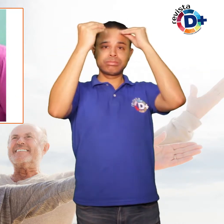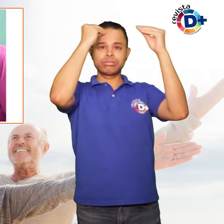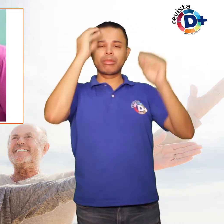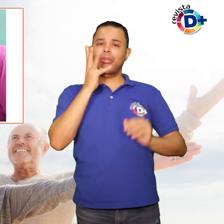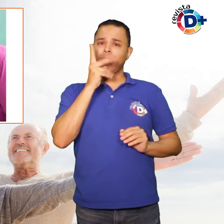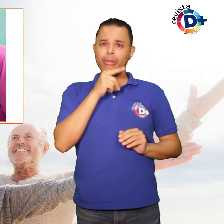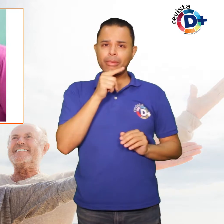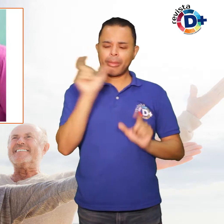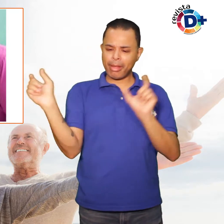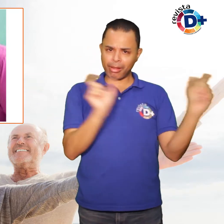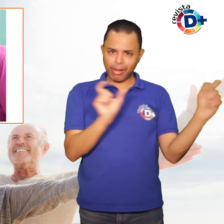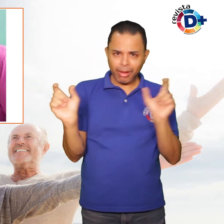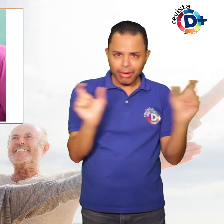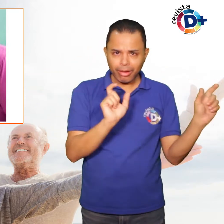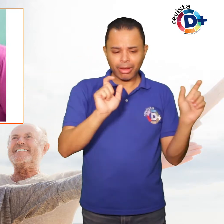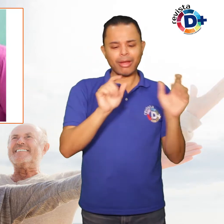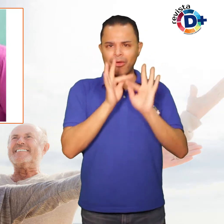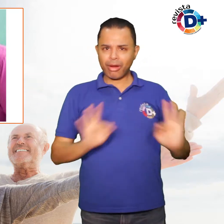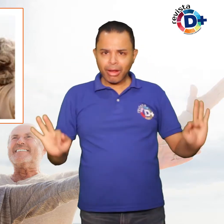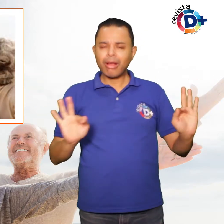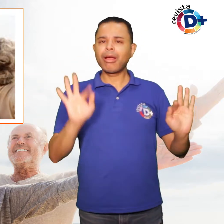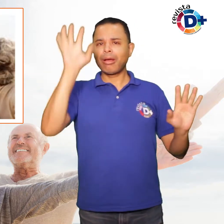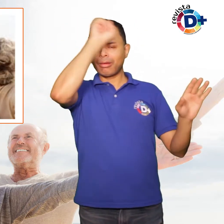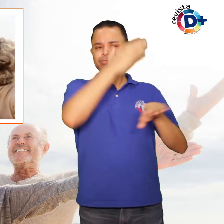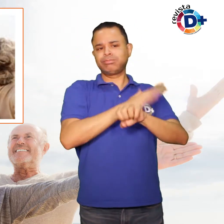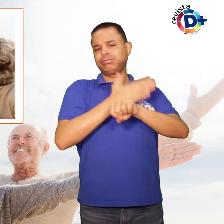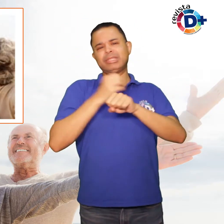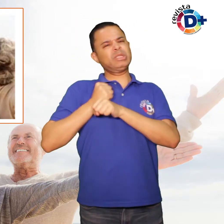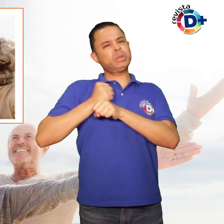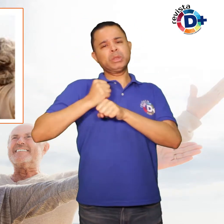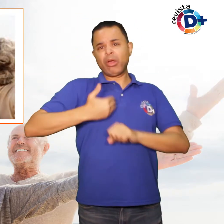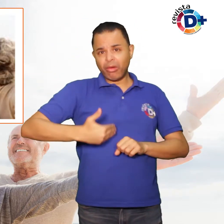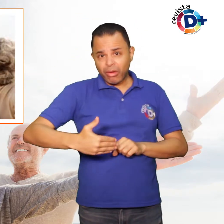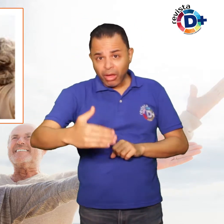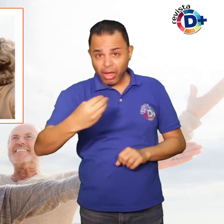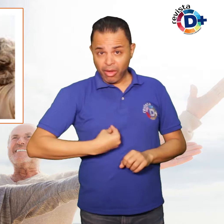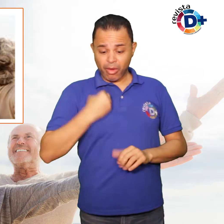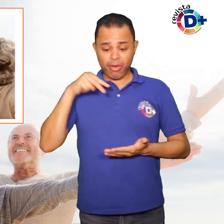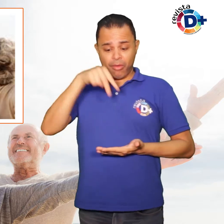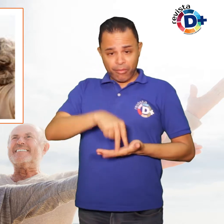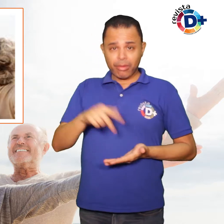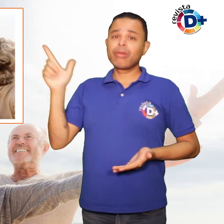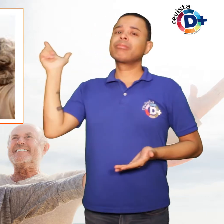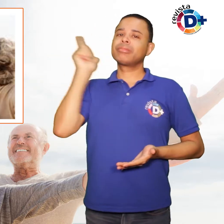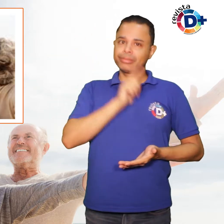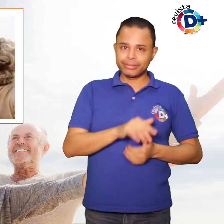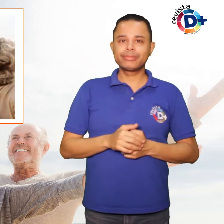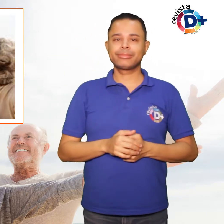vocabulário e a expressão verbal podem ser melhorados durante toda a vida. O aprender outro idioma não